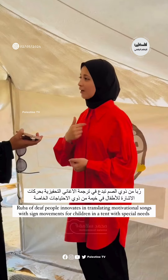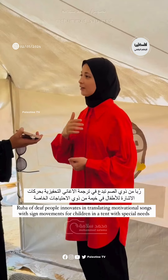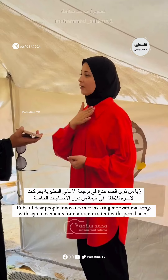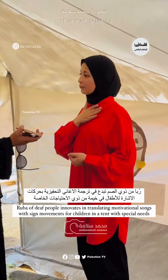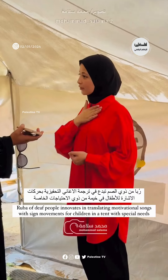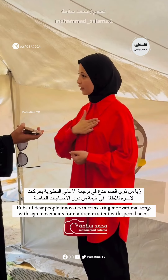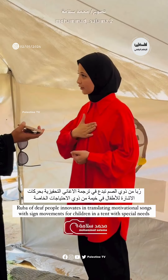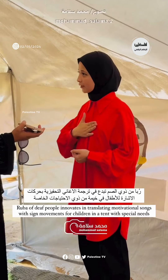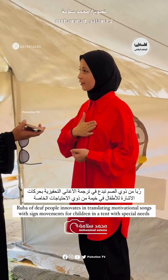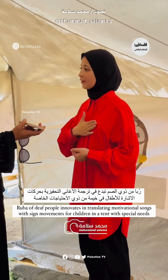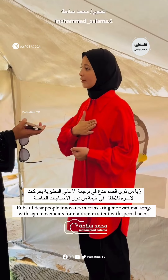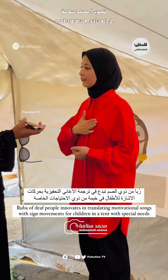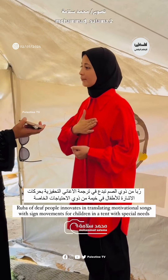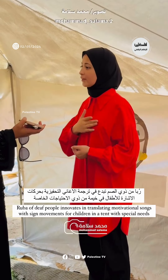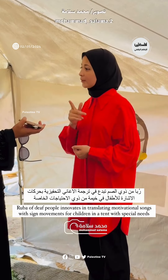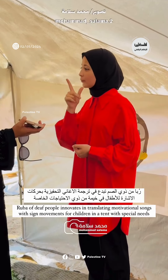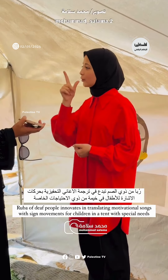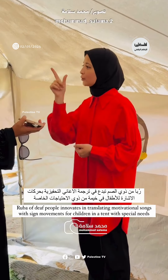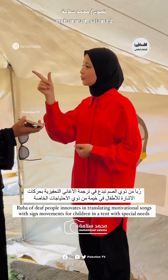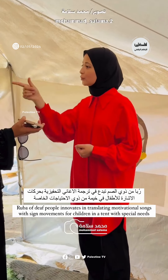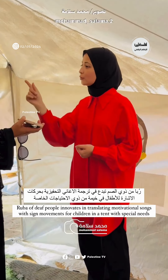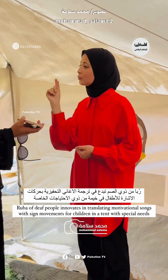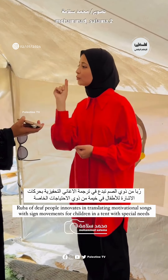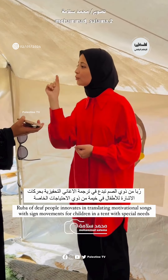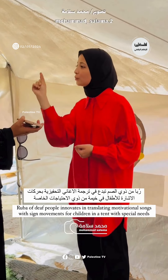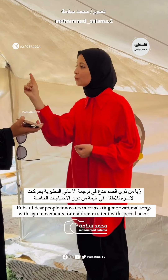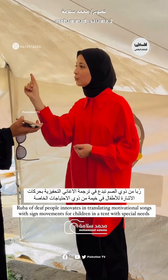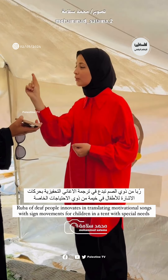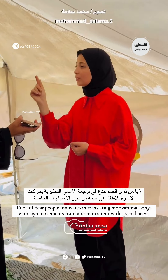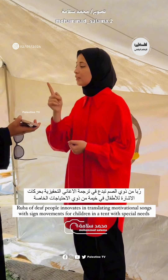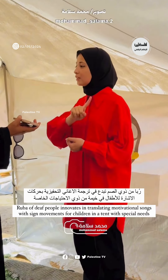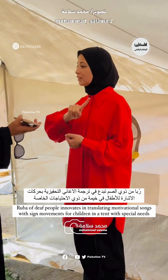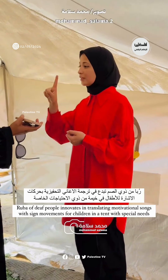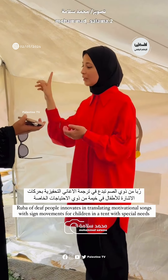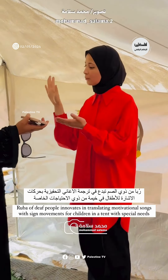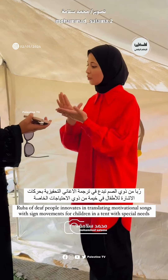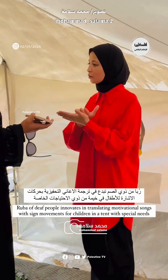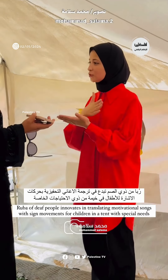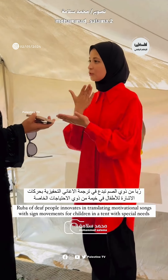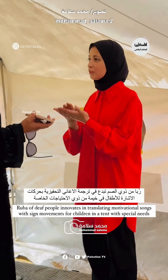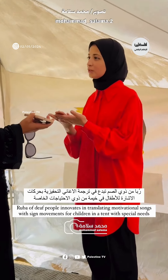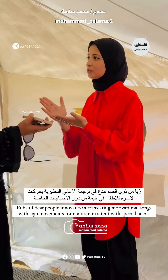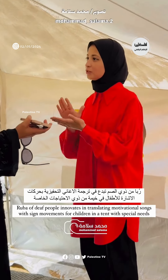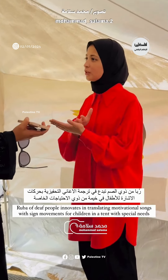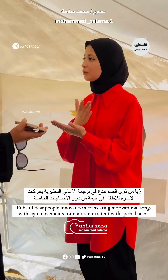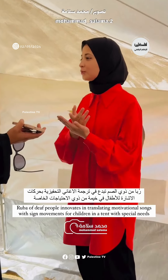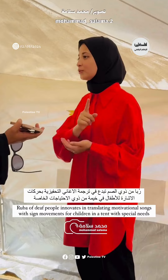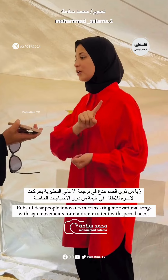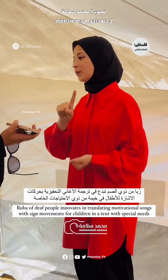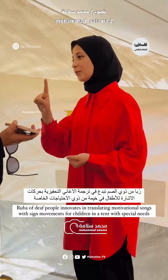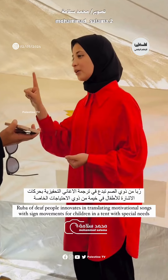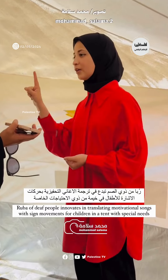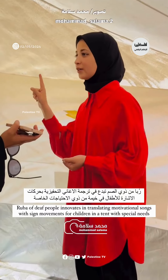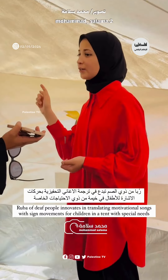انا في يقل يقدر يقول الكلمة من غير ترجمة